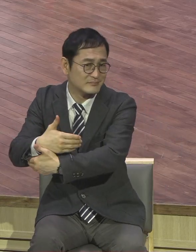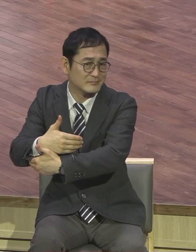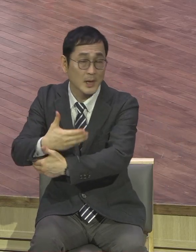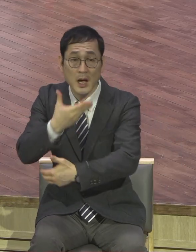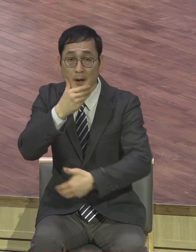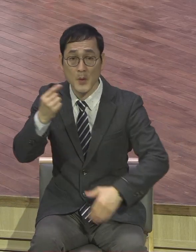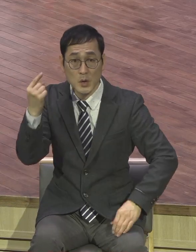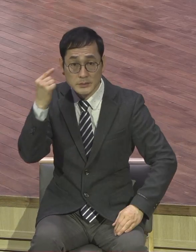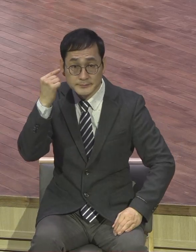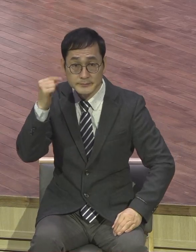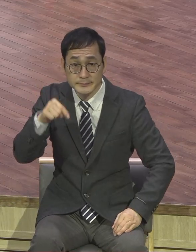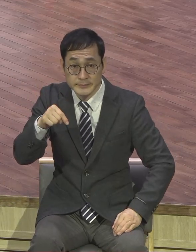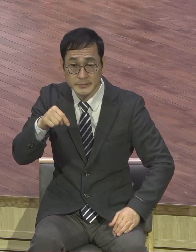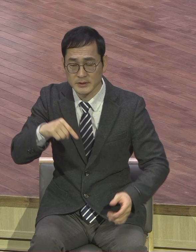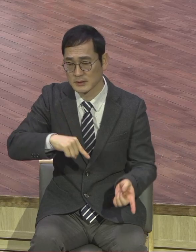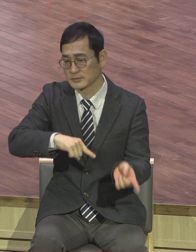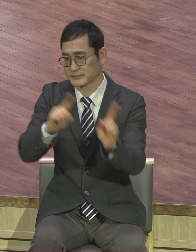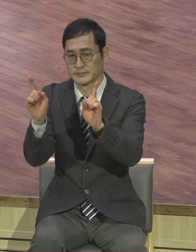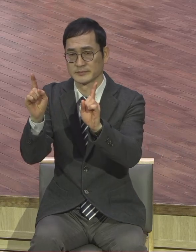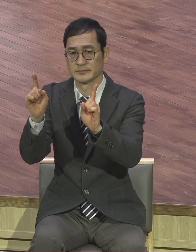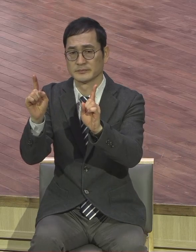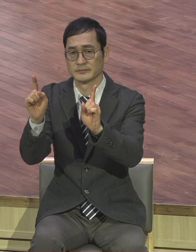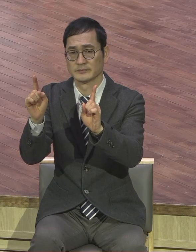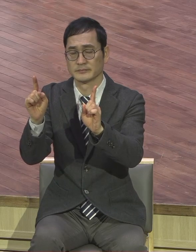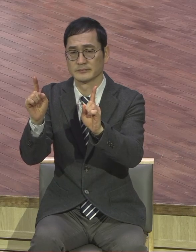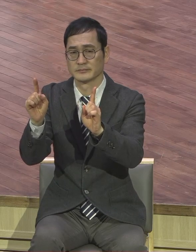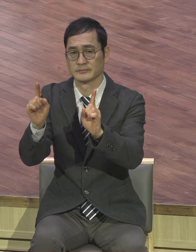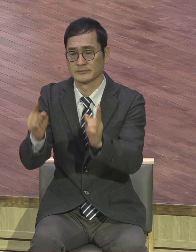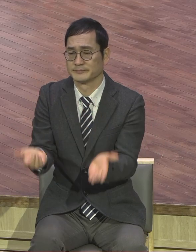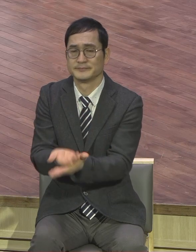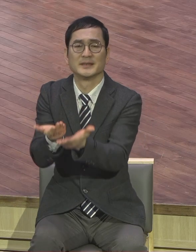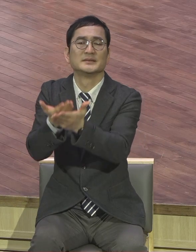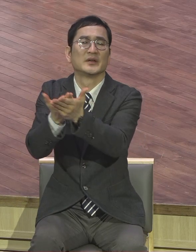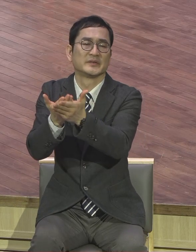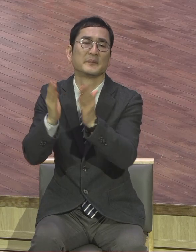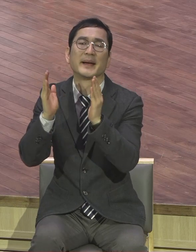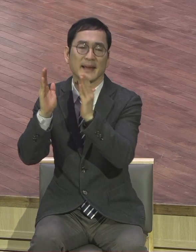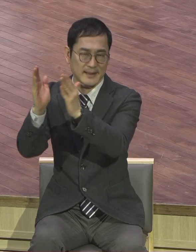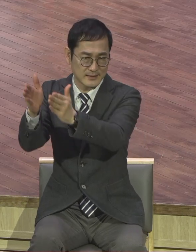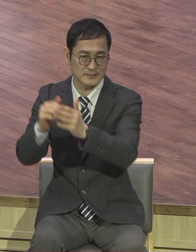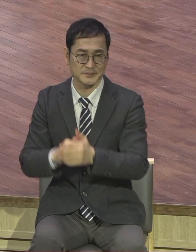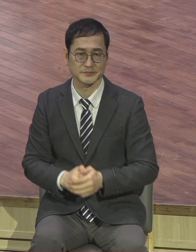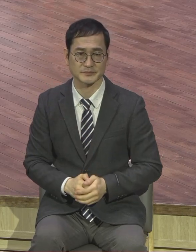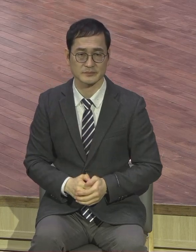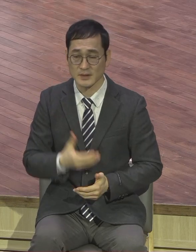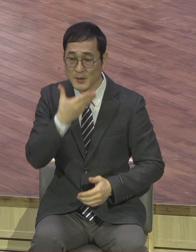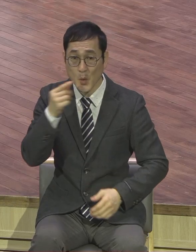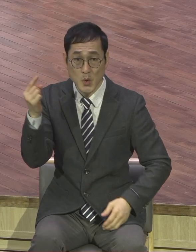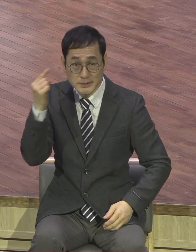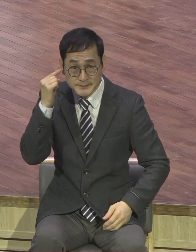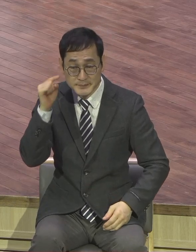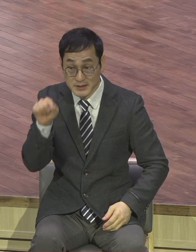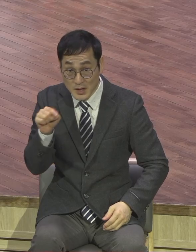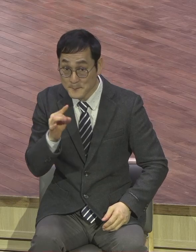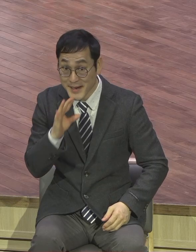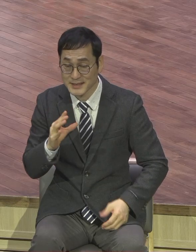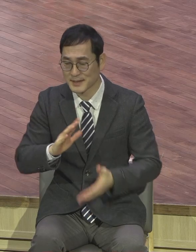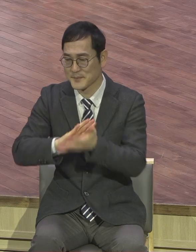살리는 쪽으로 나갑니다. 살리는 쪽. 복음만이 변화와 역동을 일으킵니다. 복음만이 열두 가지